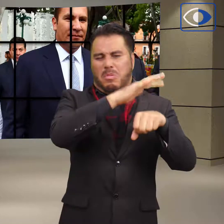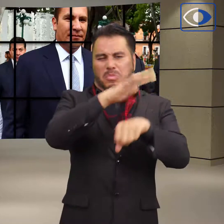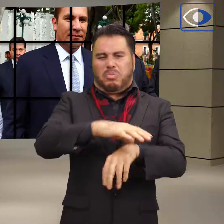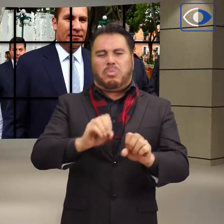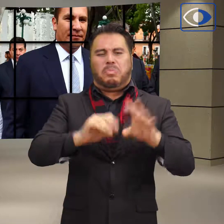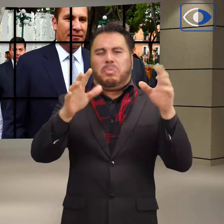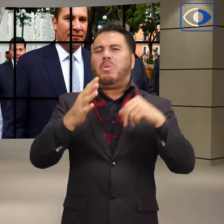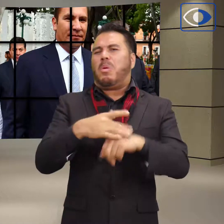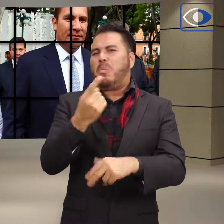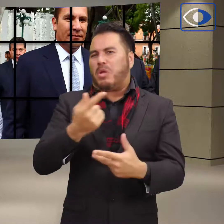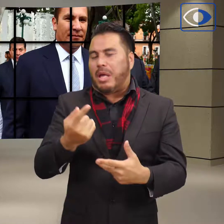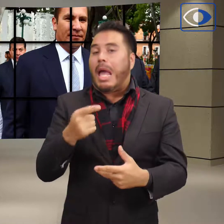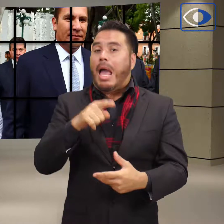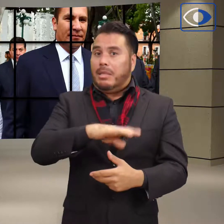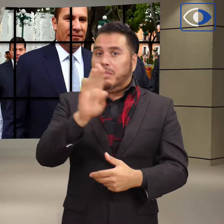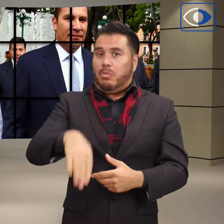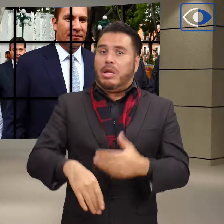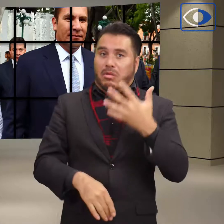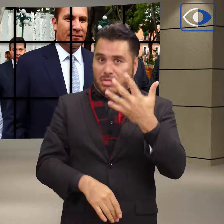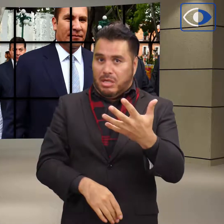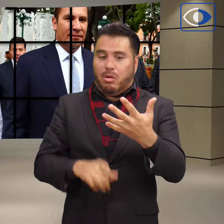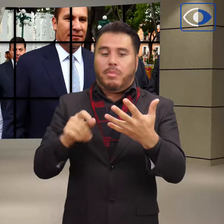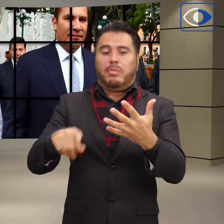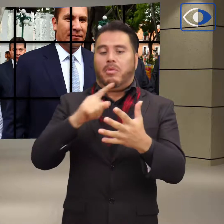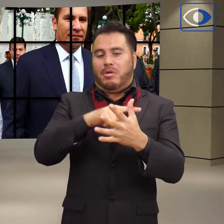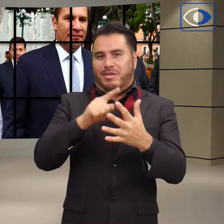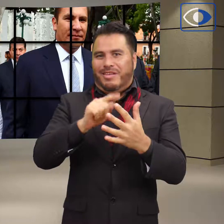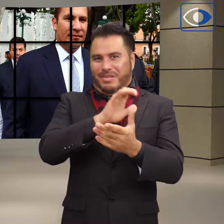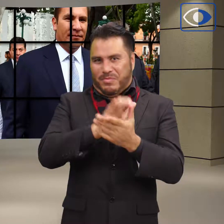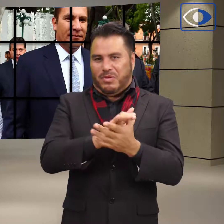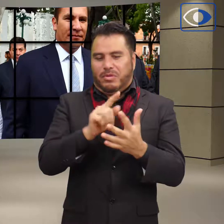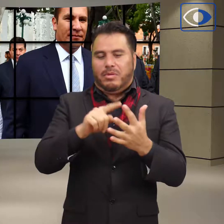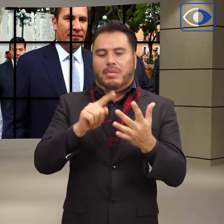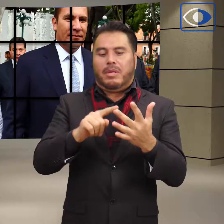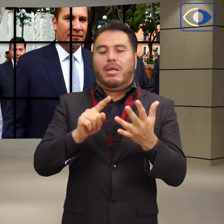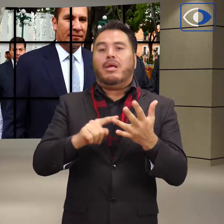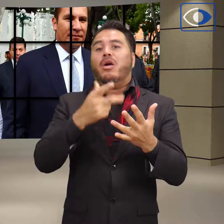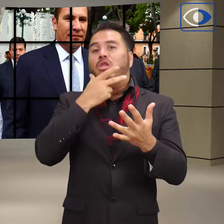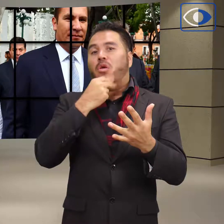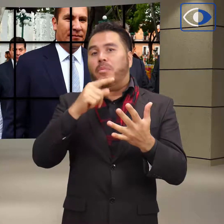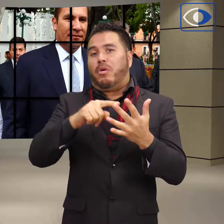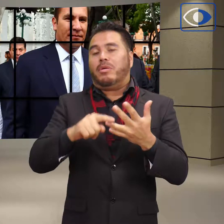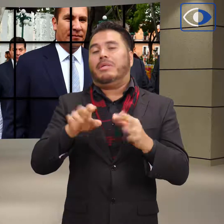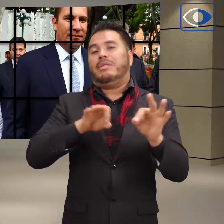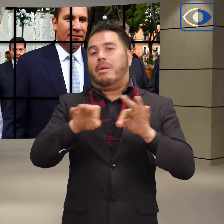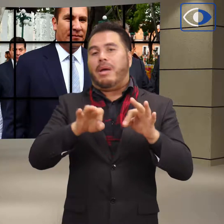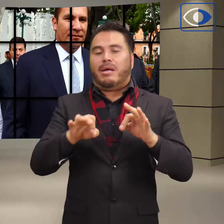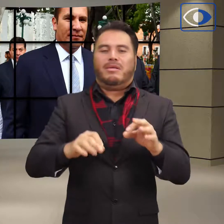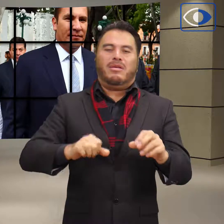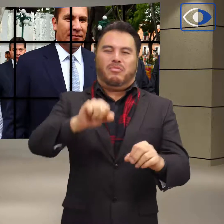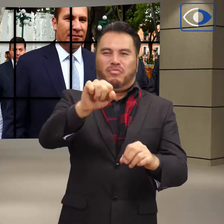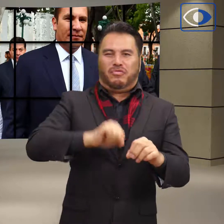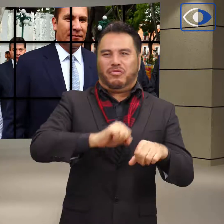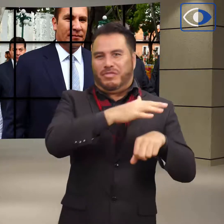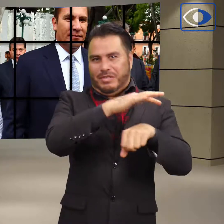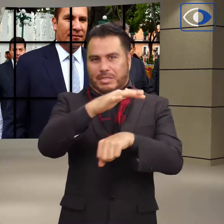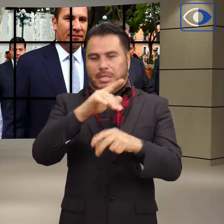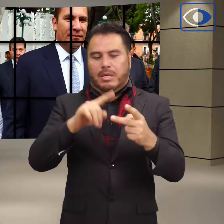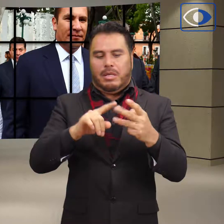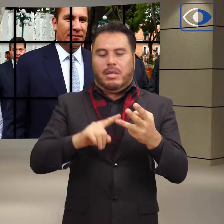desplomó tras haber despegado en donde también fallecieron dos pilotos y un auxiliar del senador. Roberto Ochoa, su procurador de la